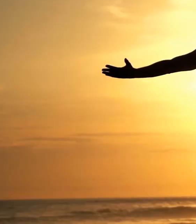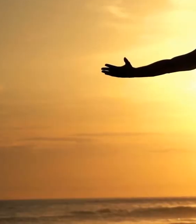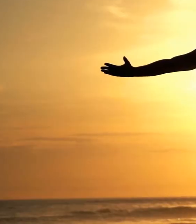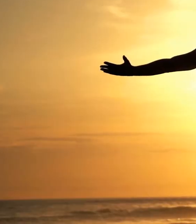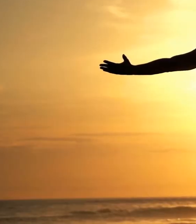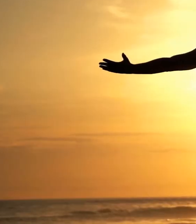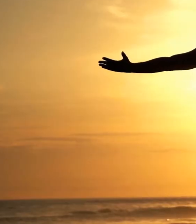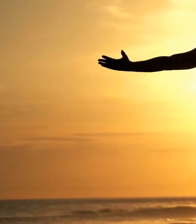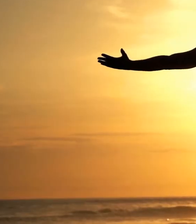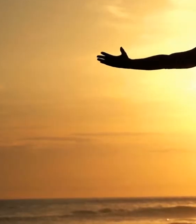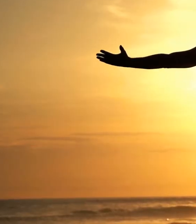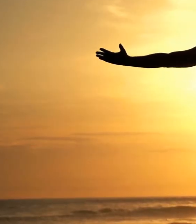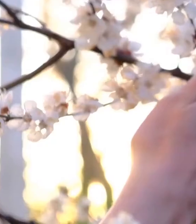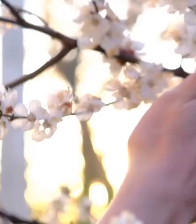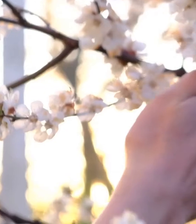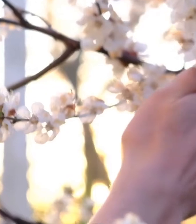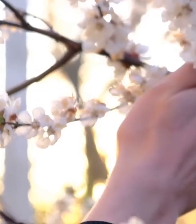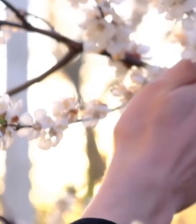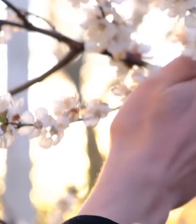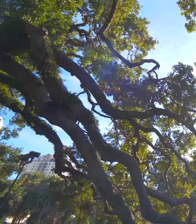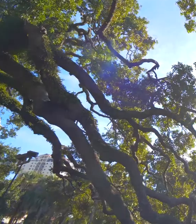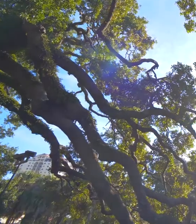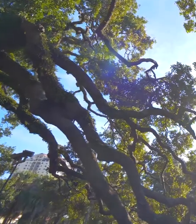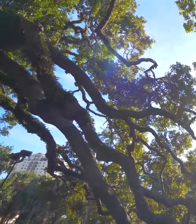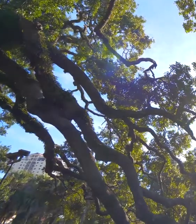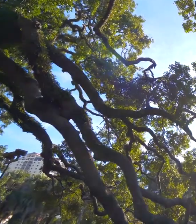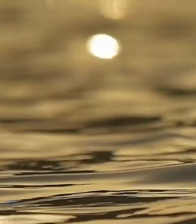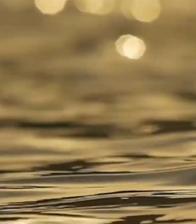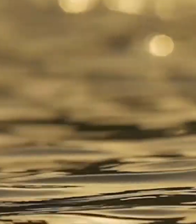Un Momento de